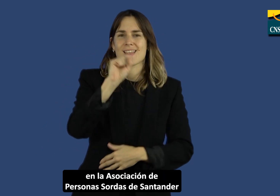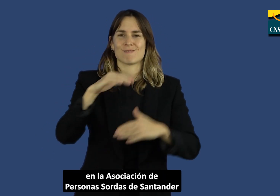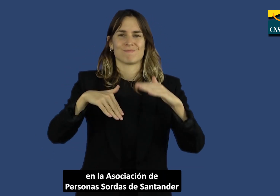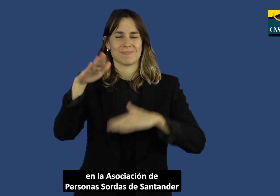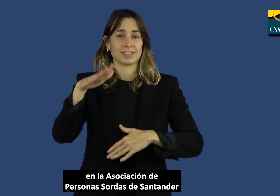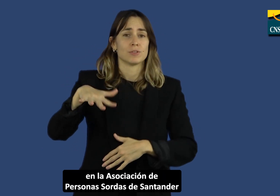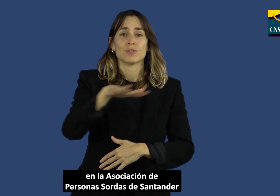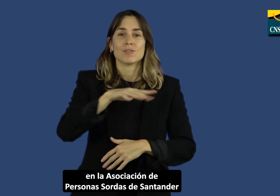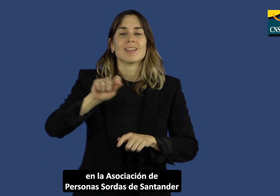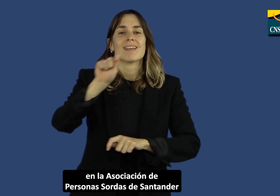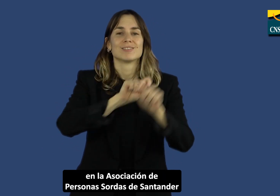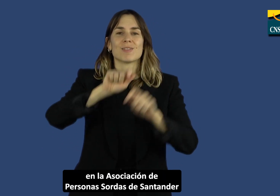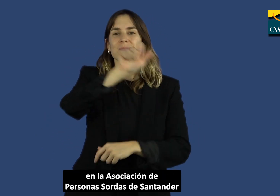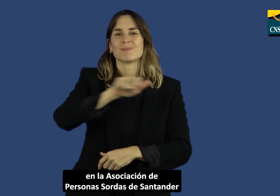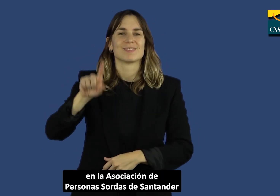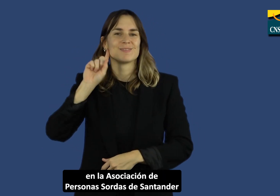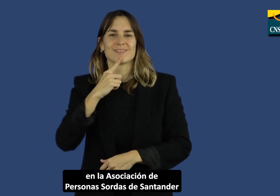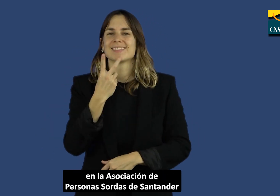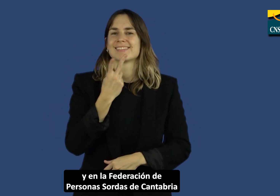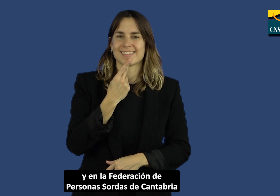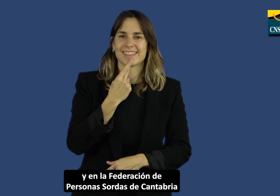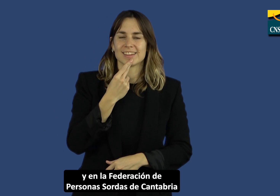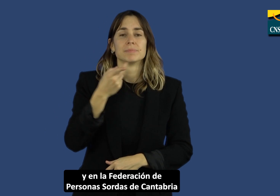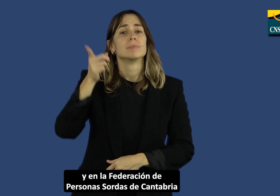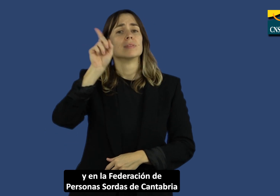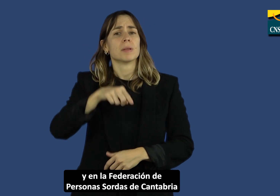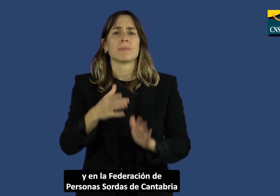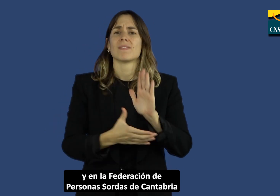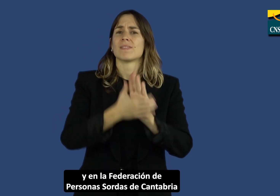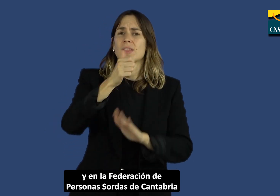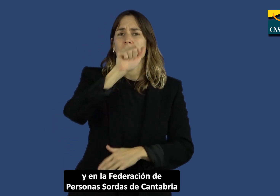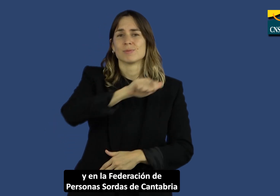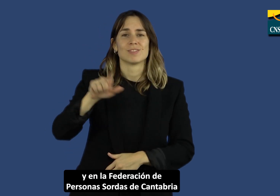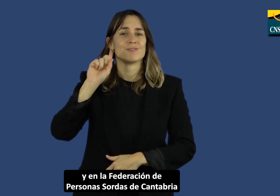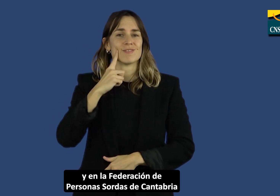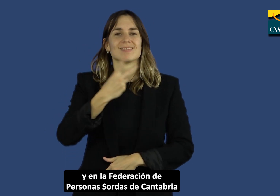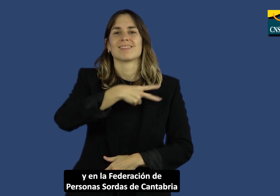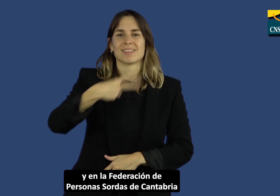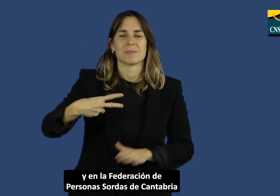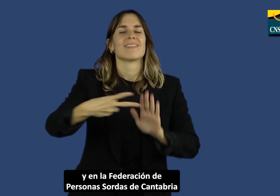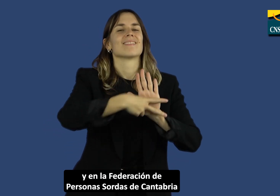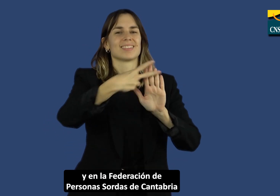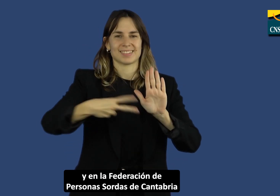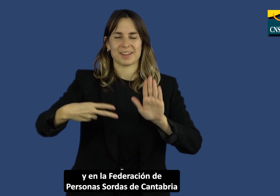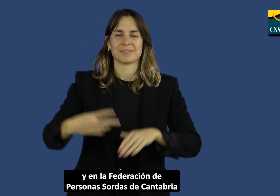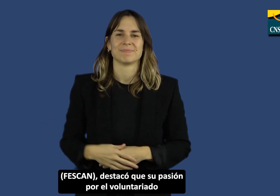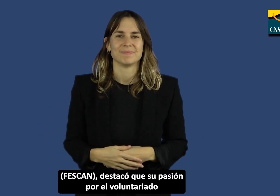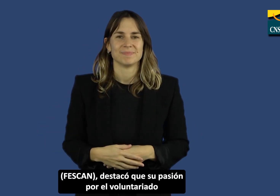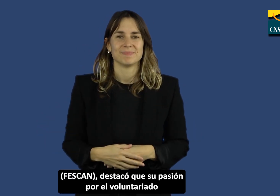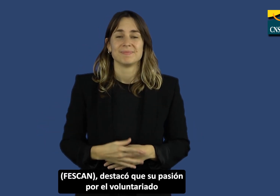de dos décadas en la Asociación de Personas Sordas de Santander y en la Federación de Personas Sordas de Cantabria,